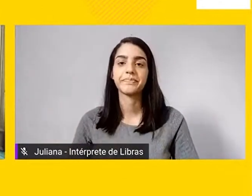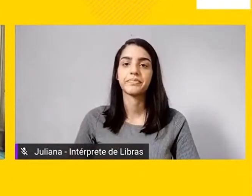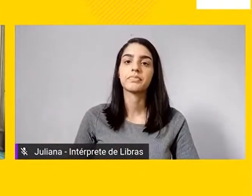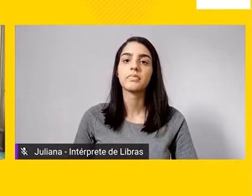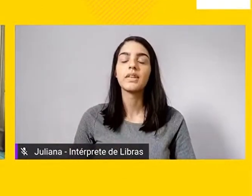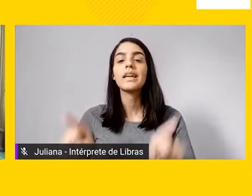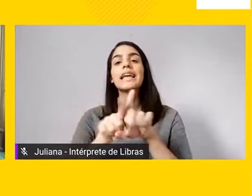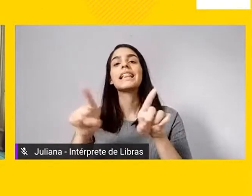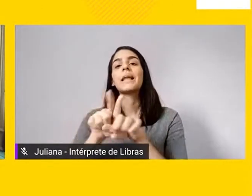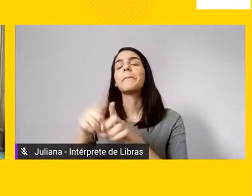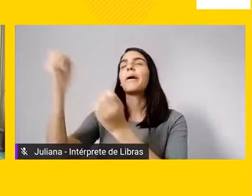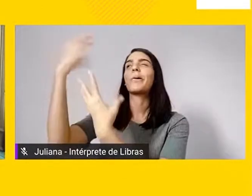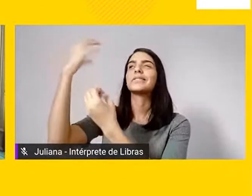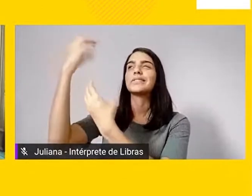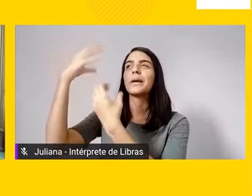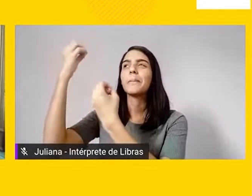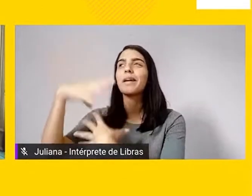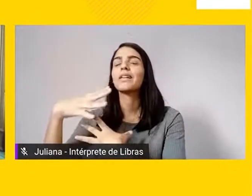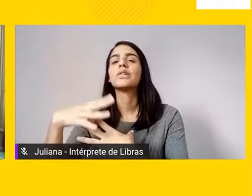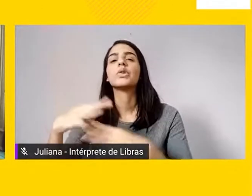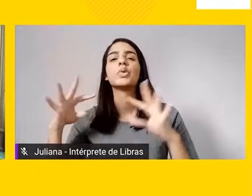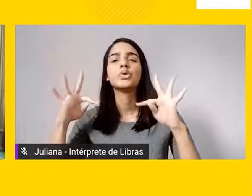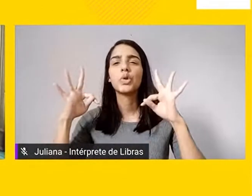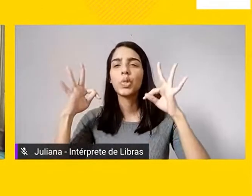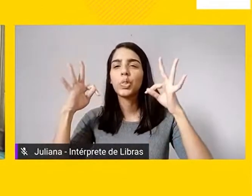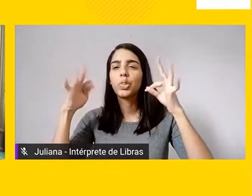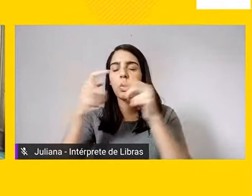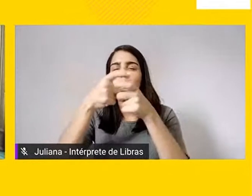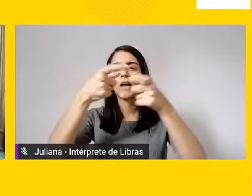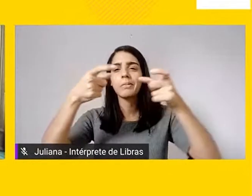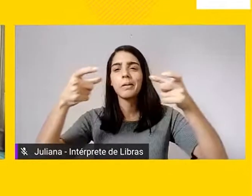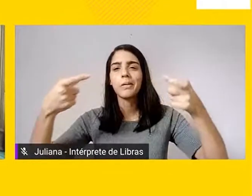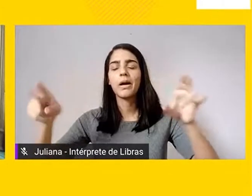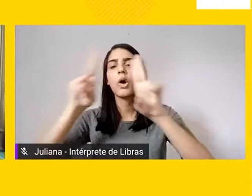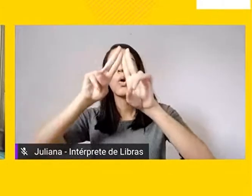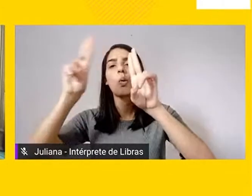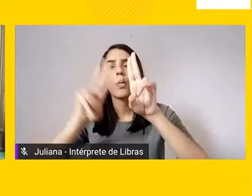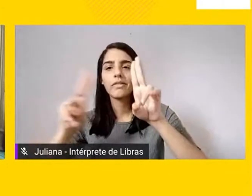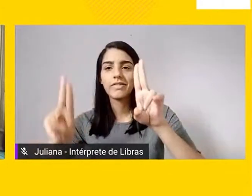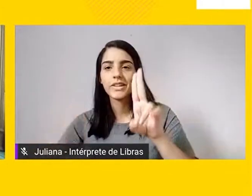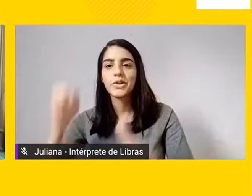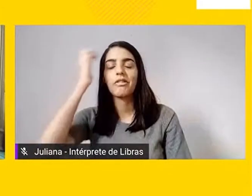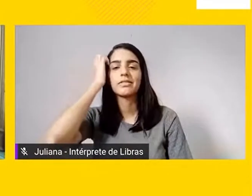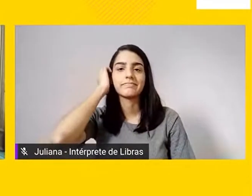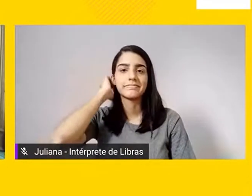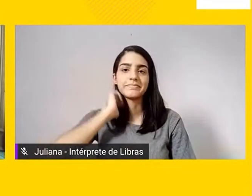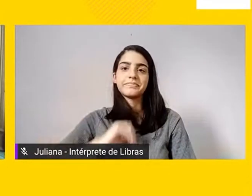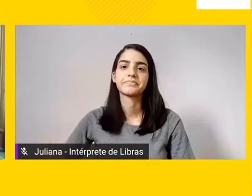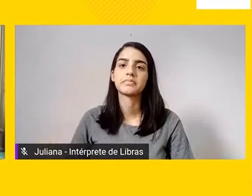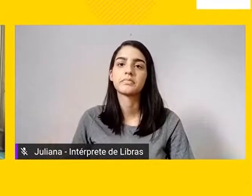ensinamentos, portanto, do grande todo, que é a Universidade Federal do Rio de Janeiro,